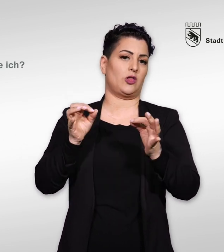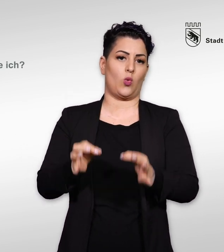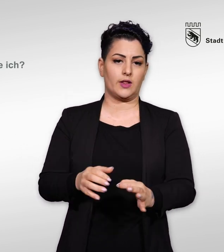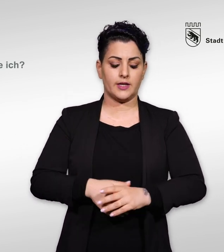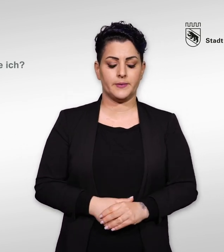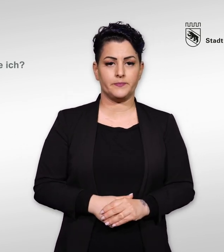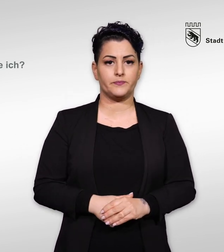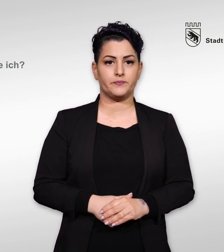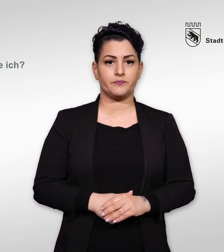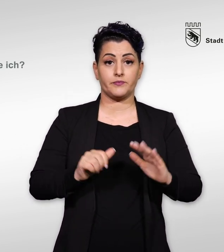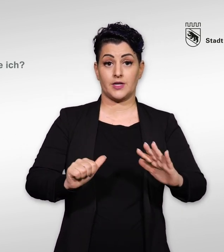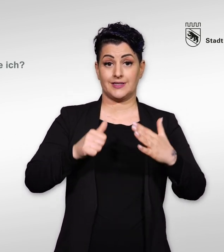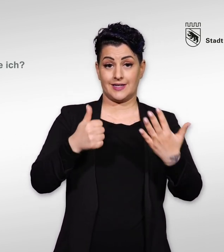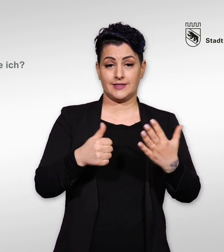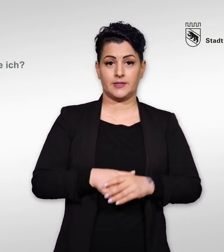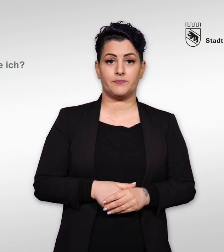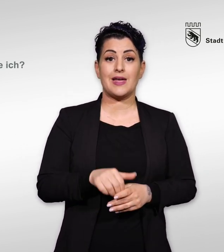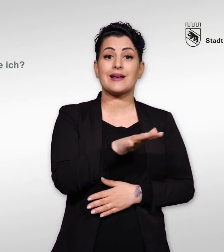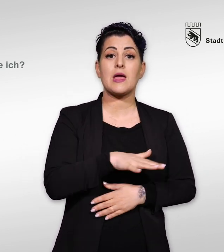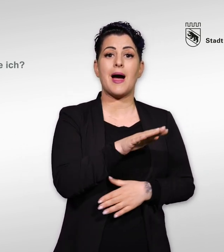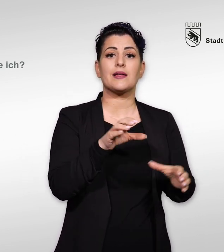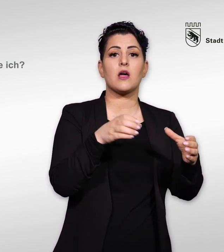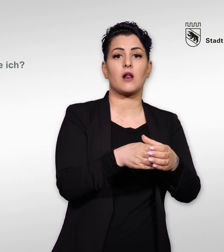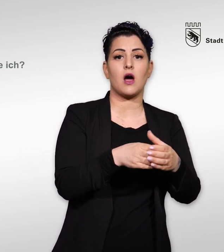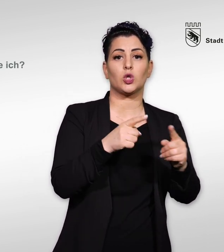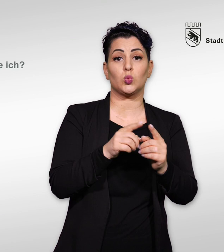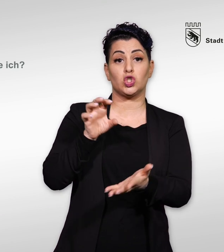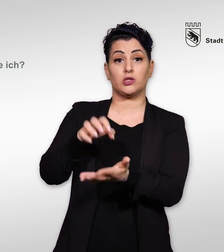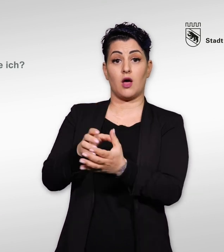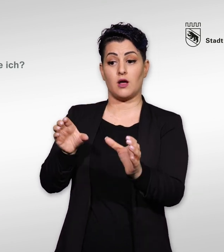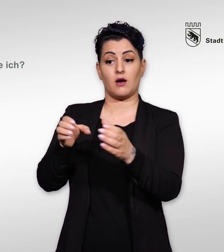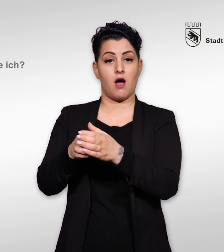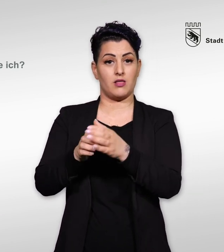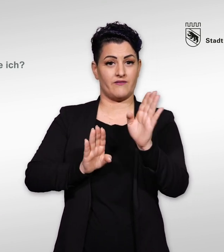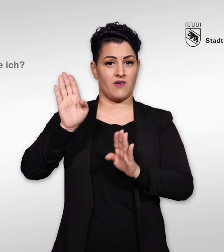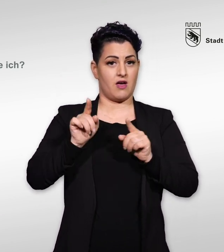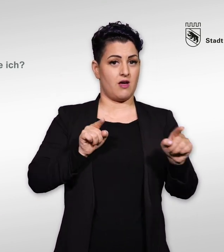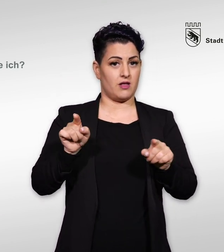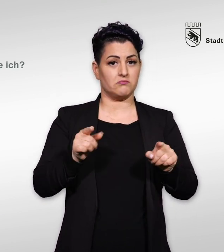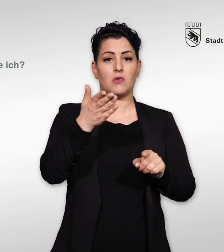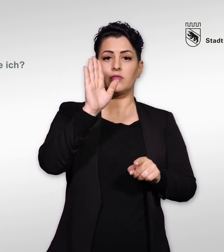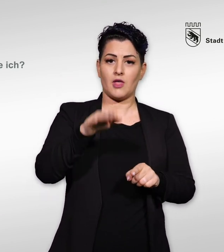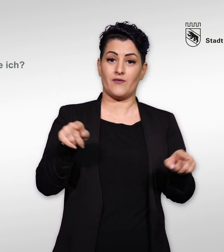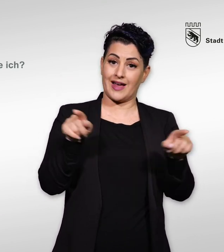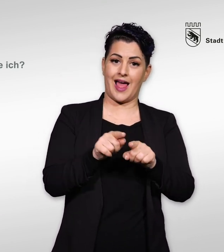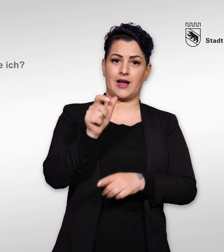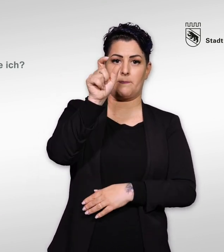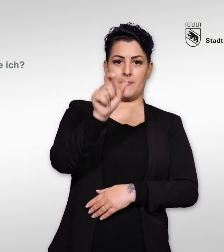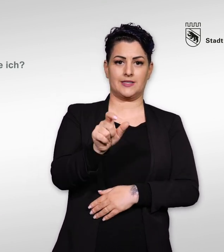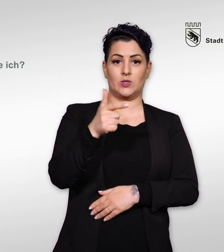Für die Wahlen in den Gemeinderat und in den Stadtrat dürfen Sie die gleiche Person zweimal aufschreiben. Das nennt sich